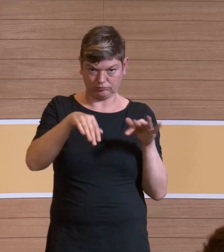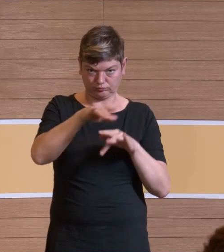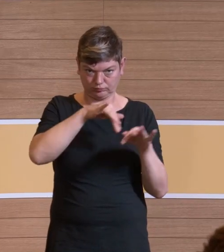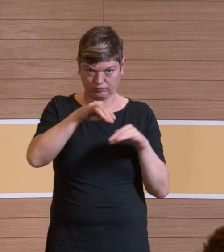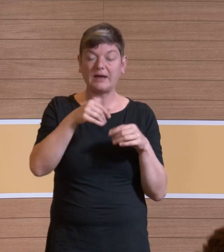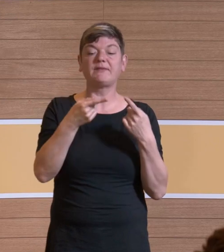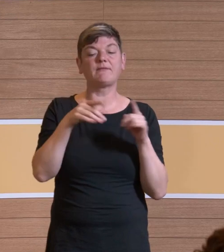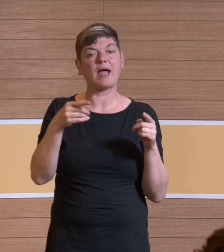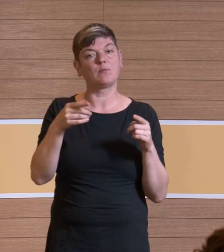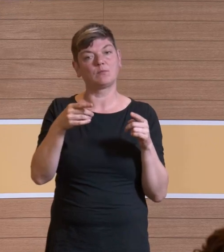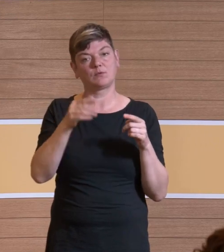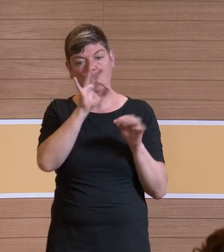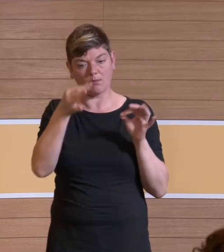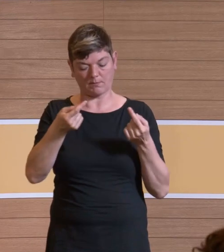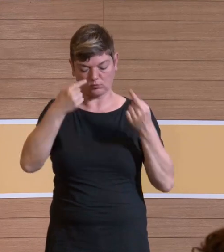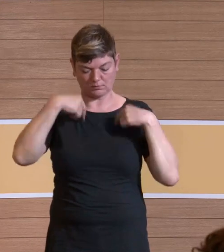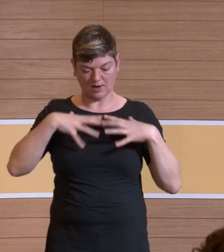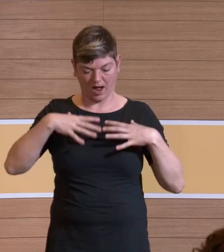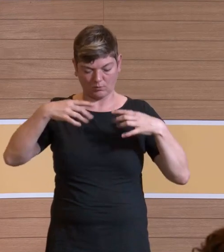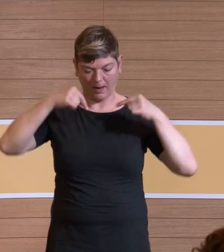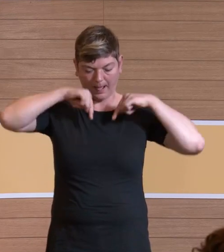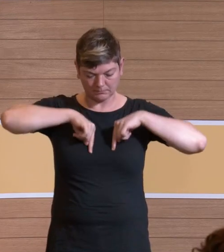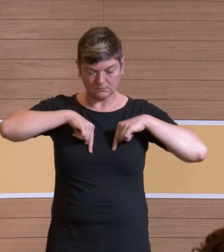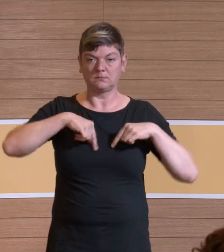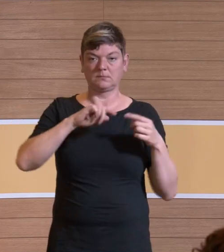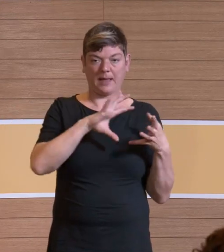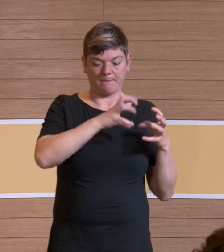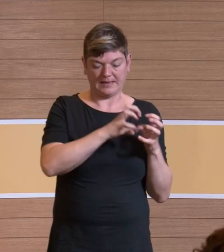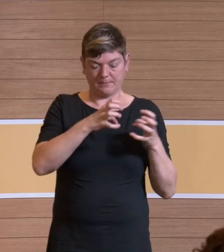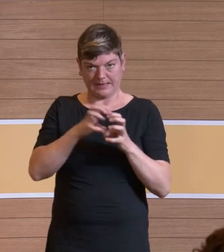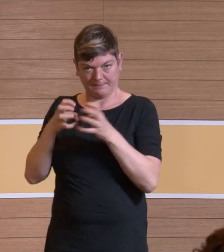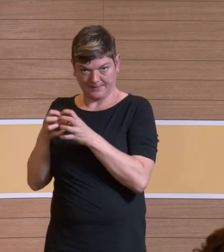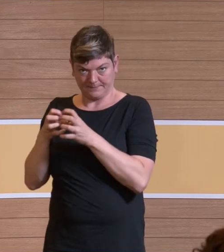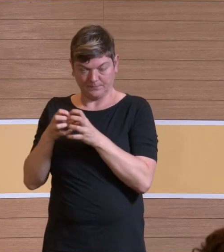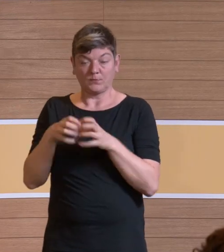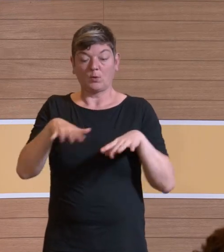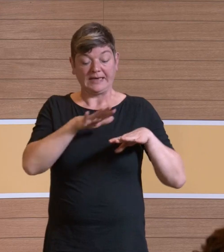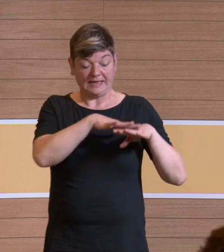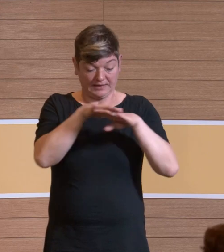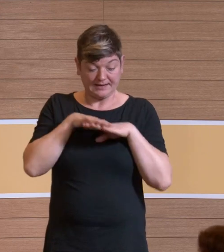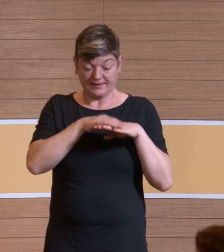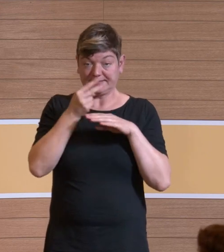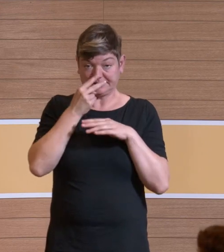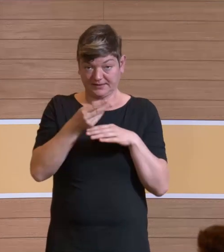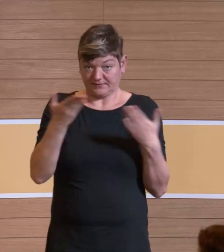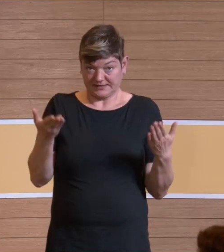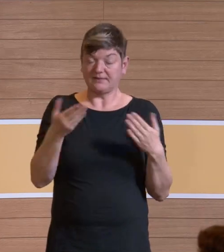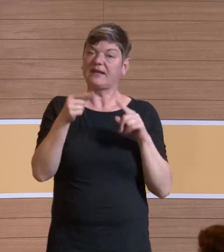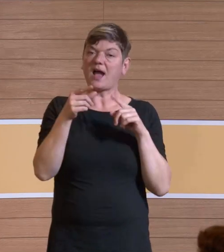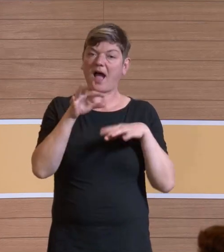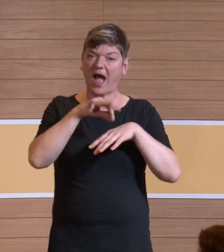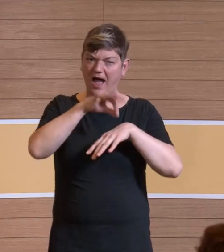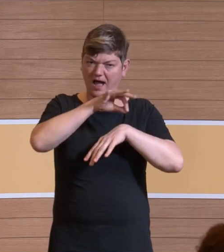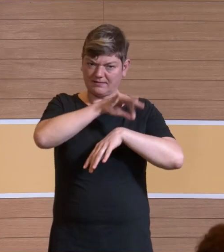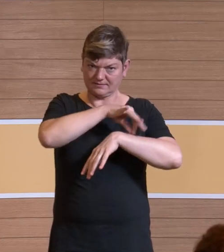Fremdkörper, die in den Atemwegen sind, zu binden. Und auf dem Epithel sehen Sie diese kleinen Härchen.